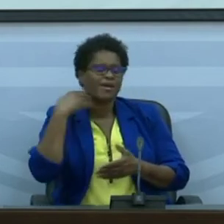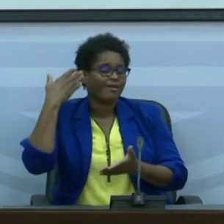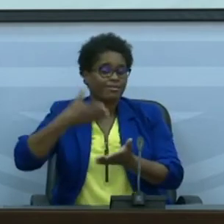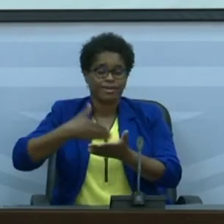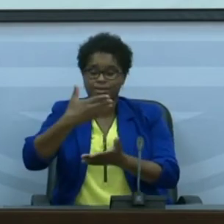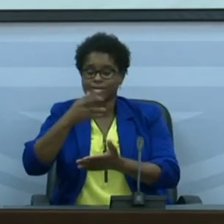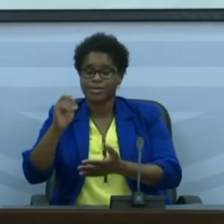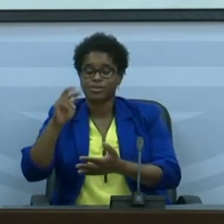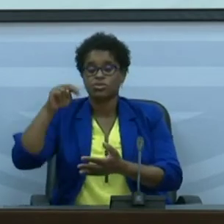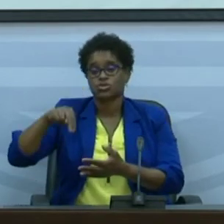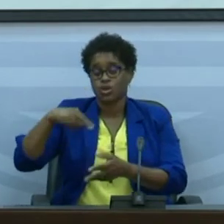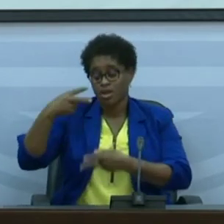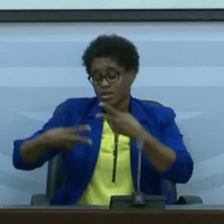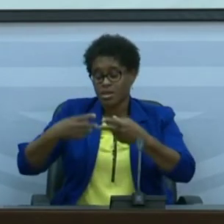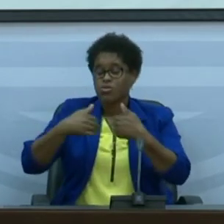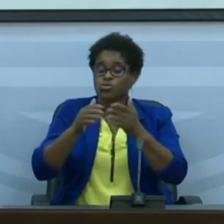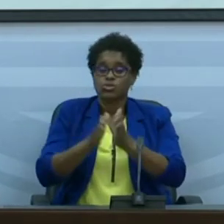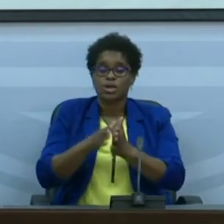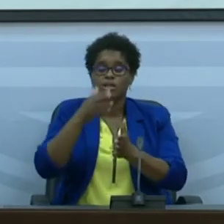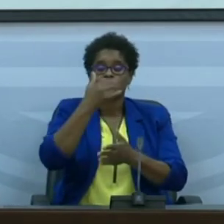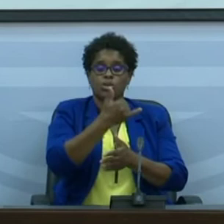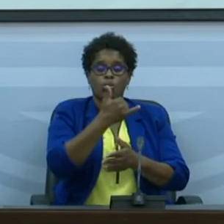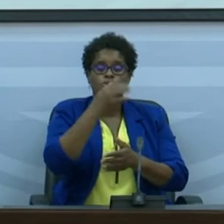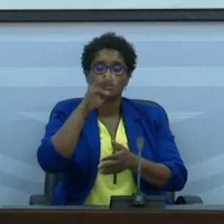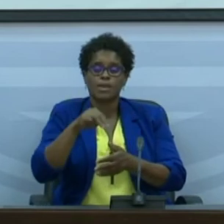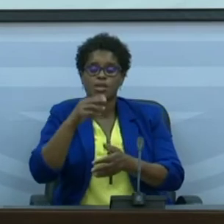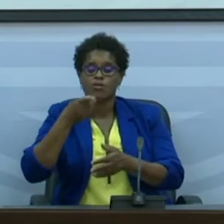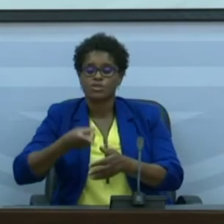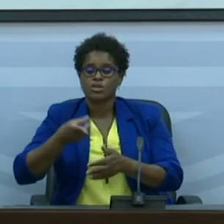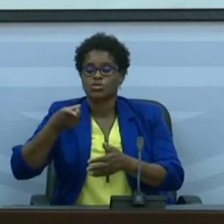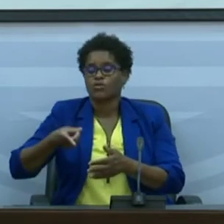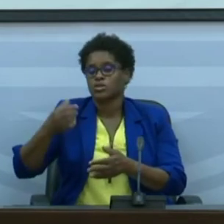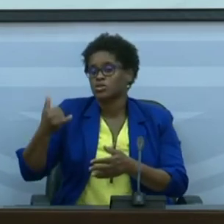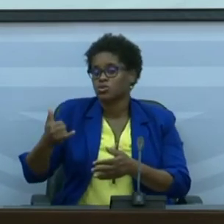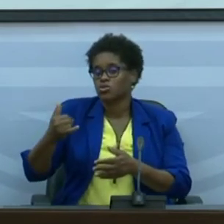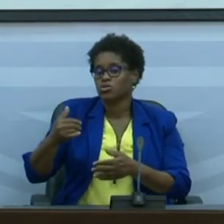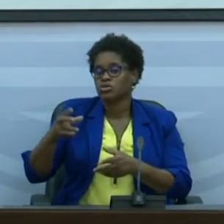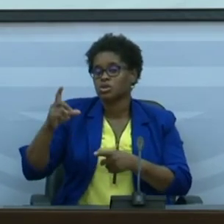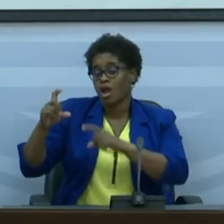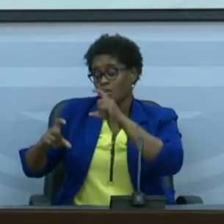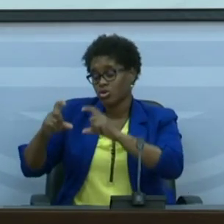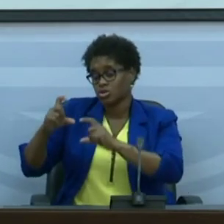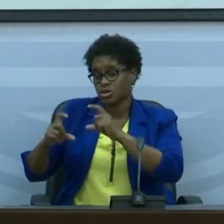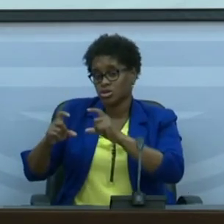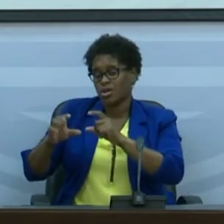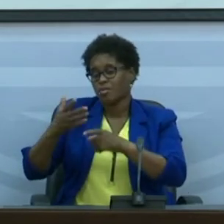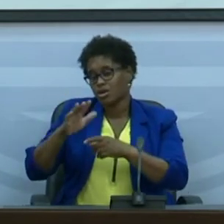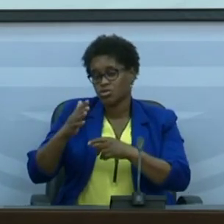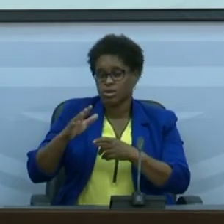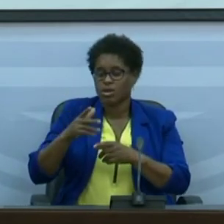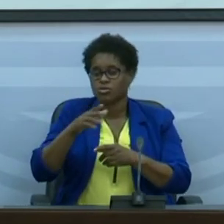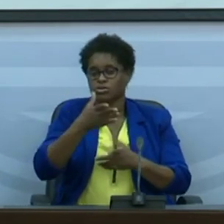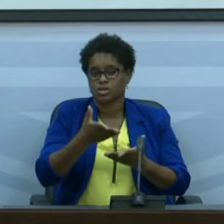junho foi analisado um total de 12.992 duas amostras que dá uma média